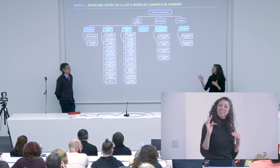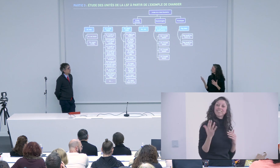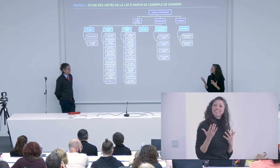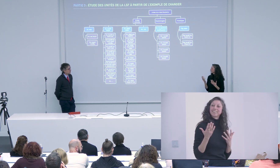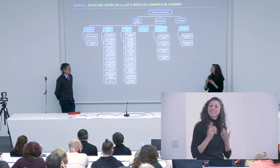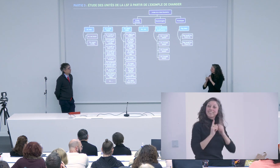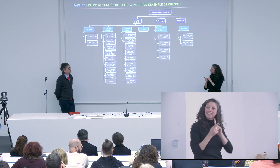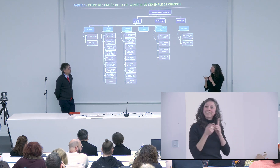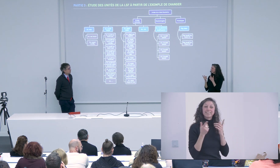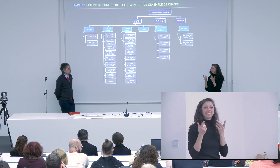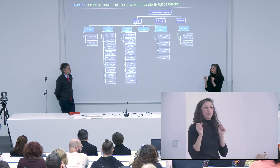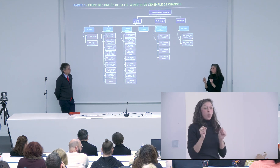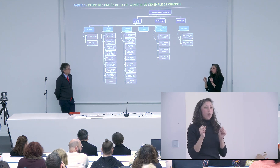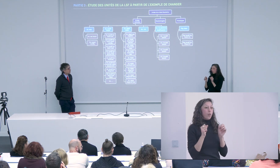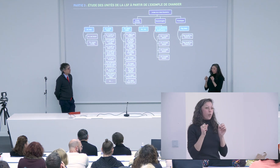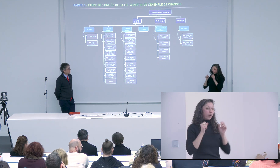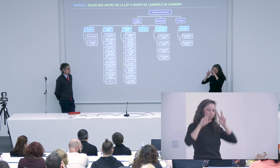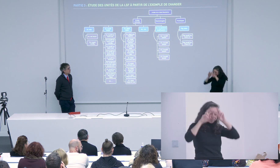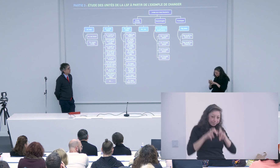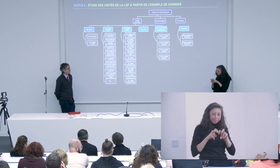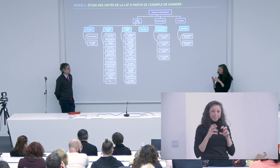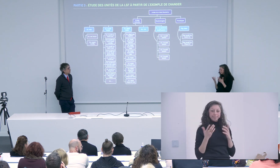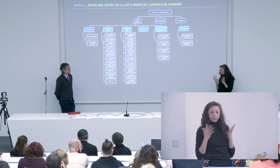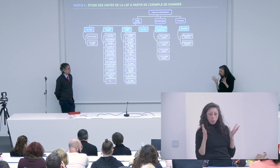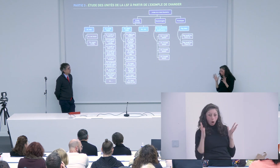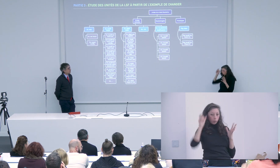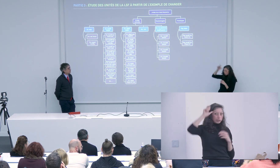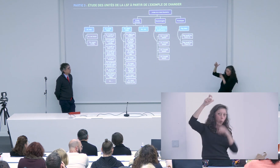soit plus sur des UL qui soient juste des UL simples